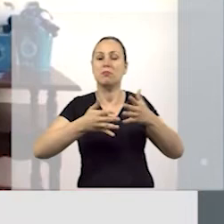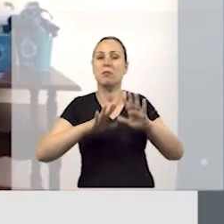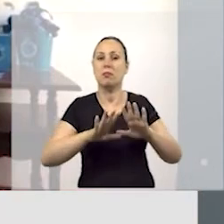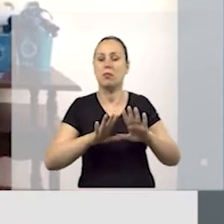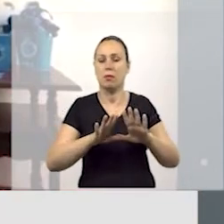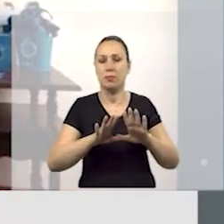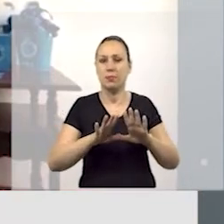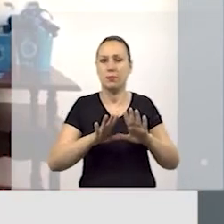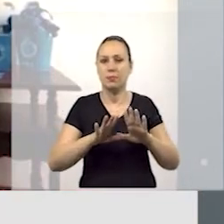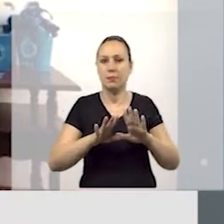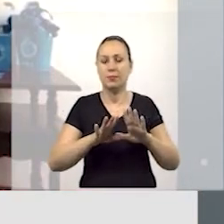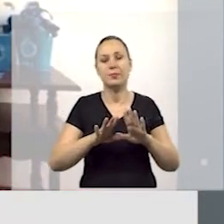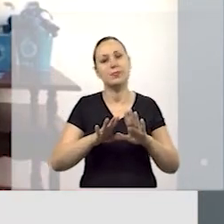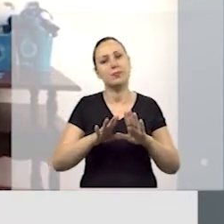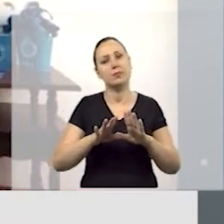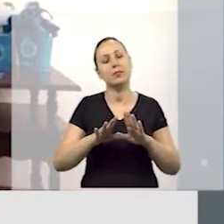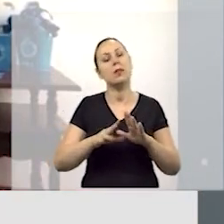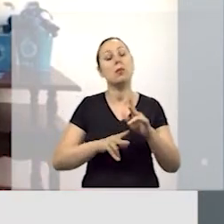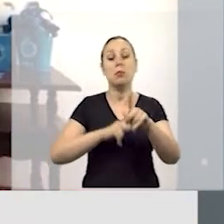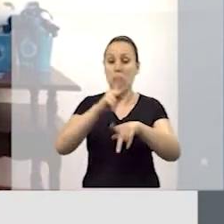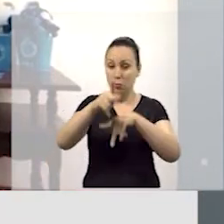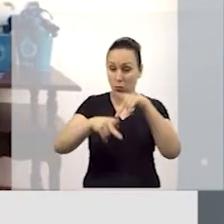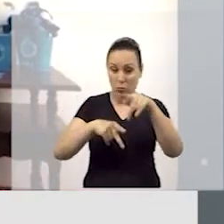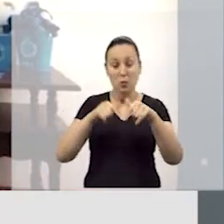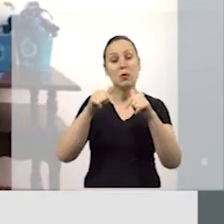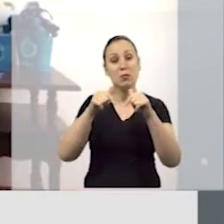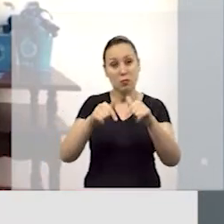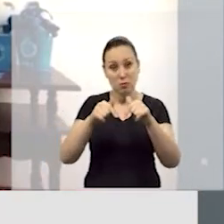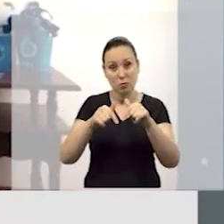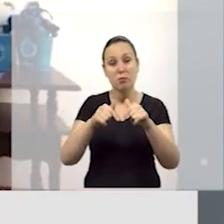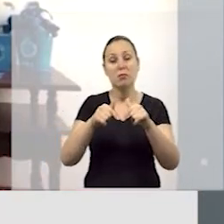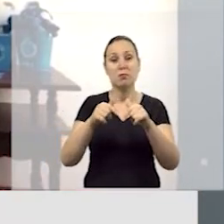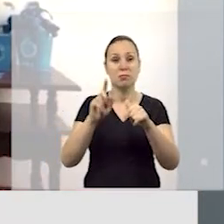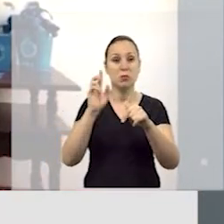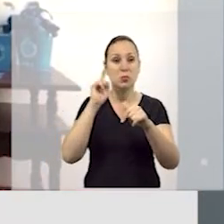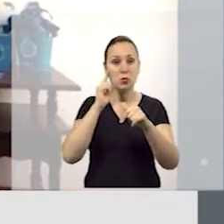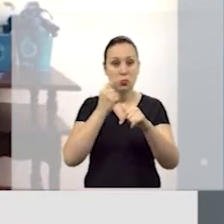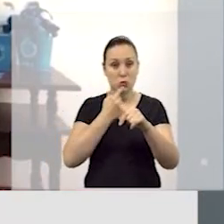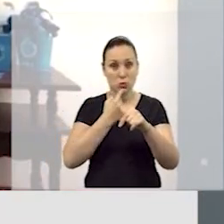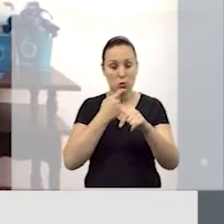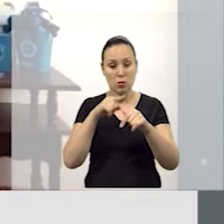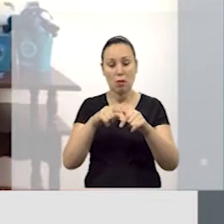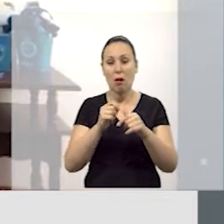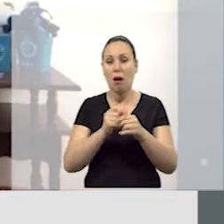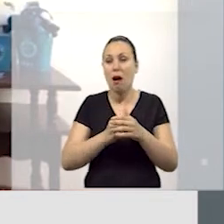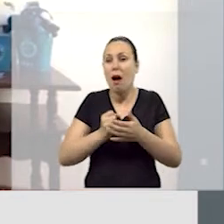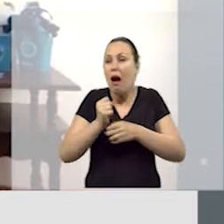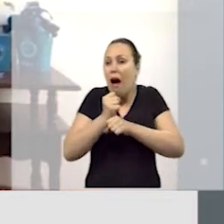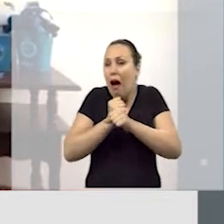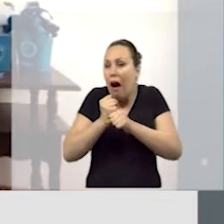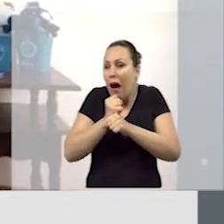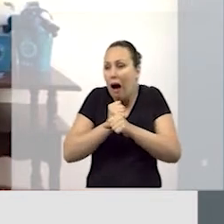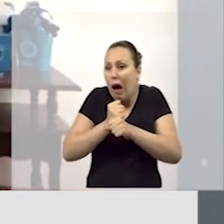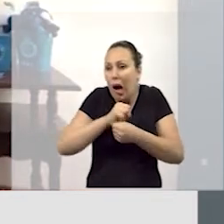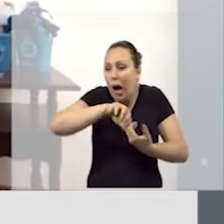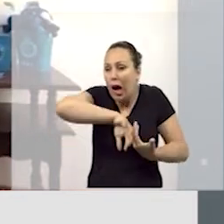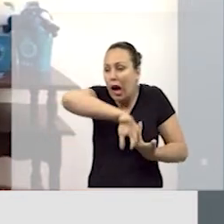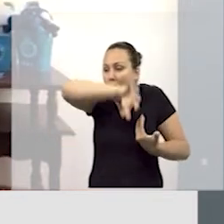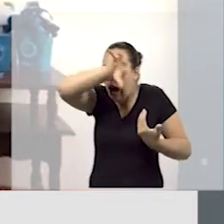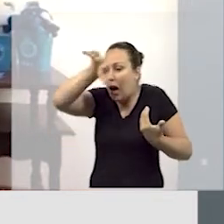sobretudo lembrar que há um público, um público que por muitos anos esteve isolado, esteve